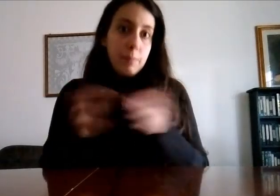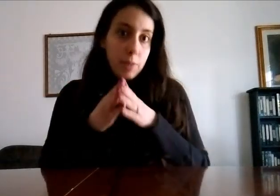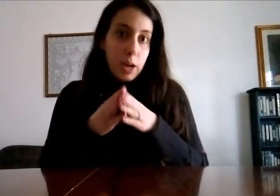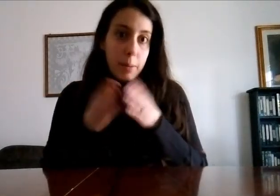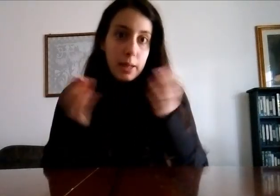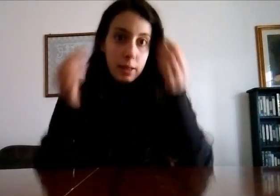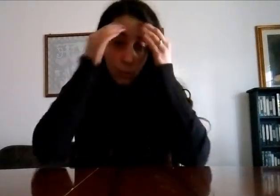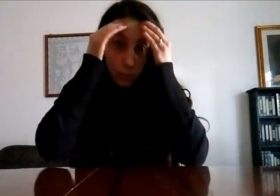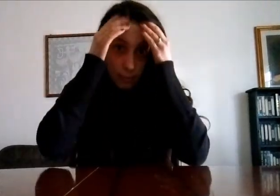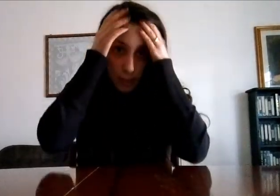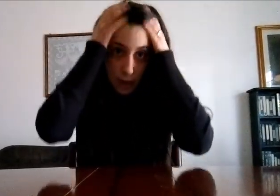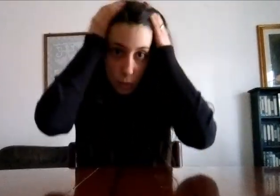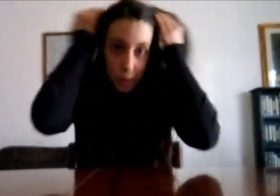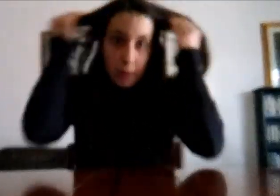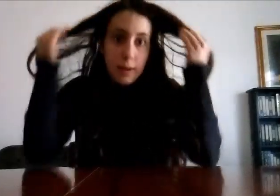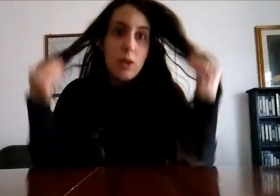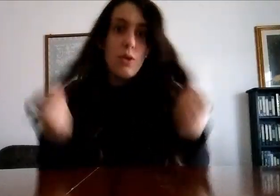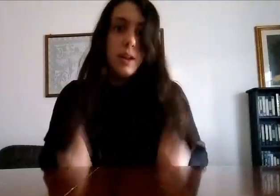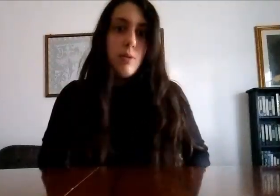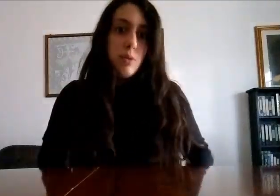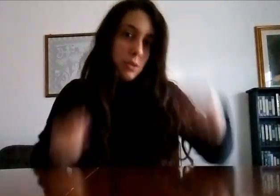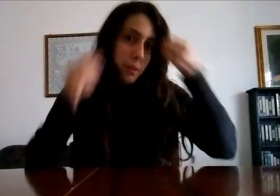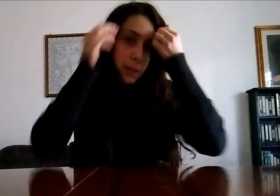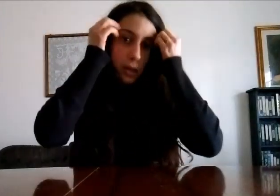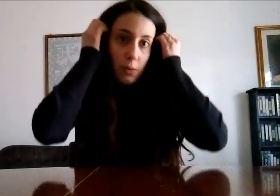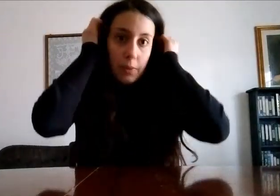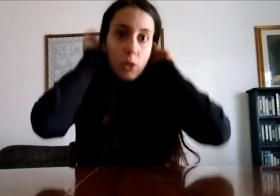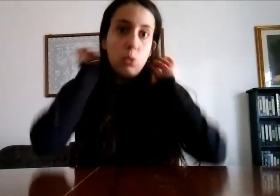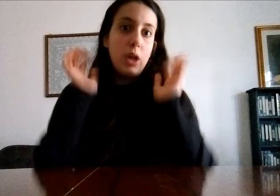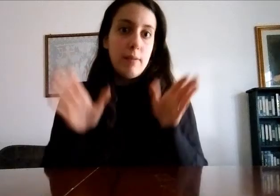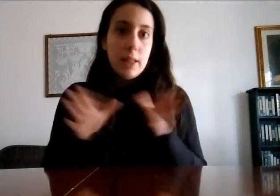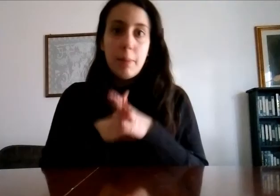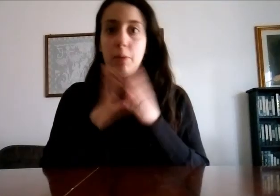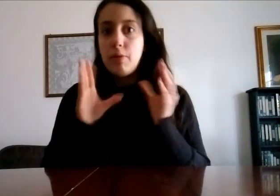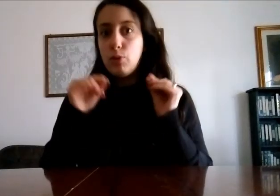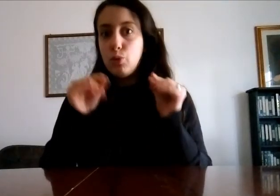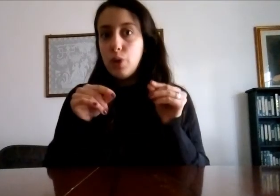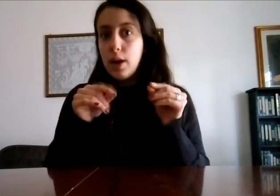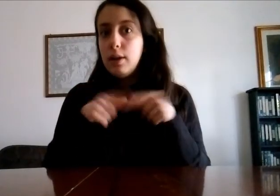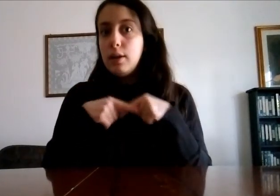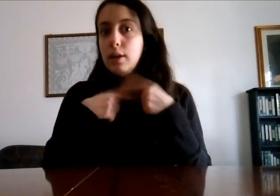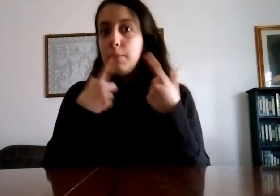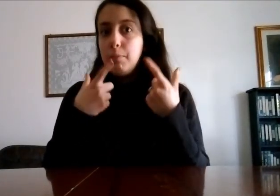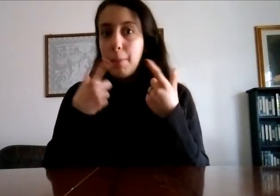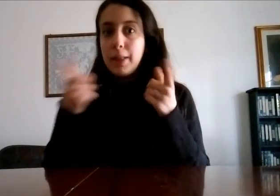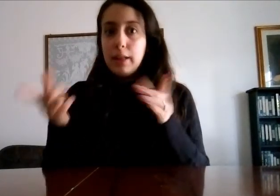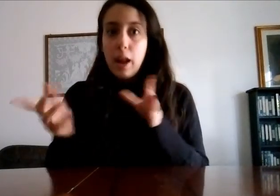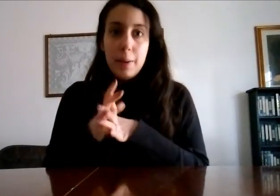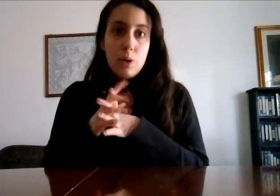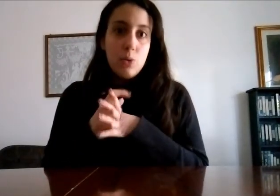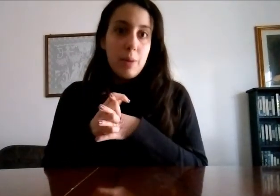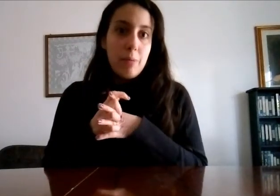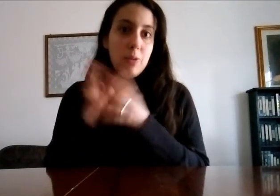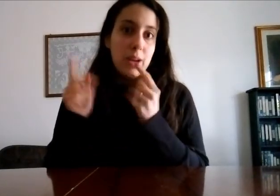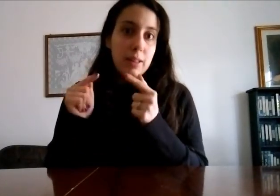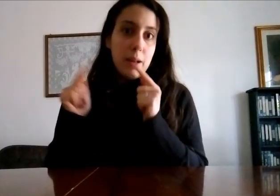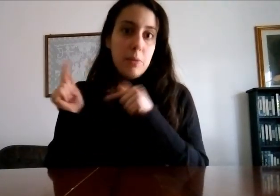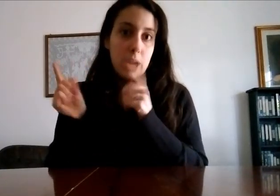veramente un trauma che io credevo di forzarmi dietro tutta la vita però per fortuna mi è passata la paura proprio grazie al mio